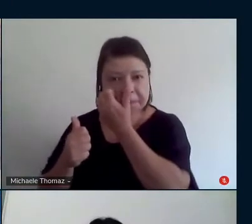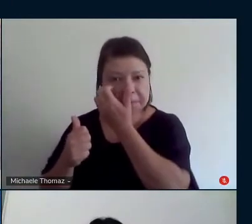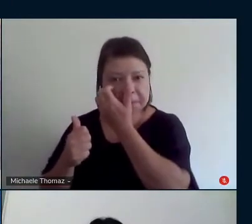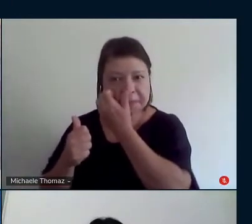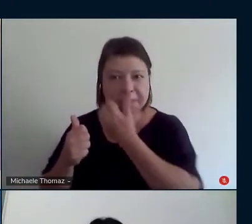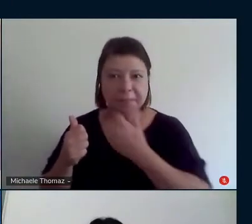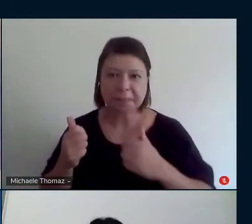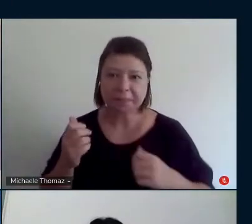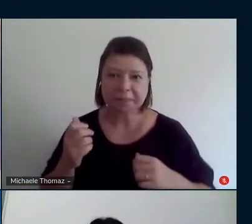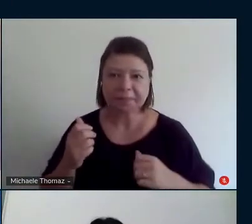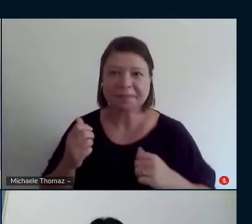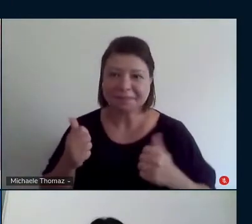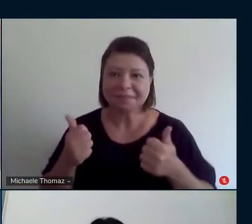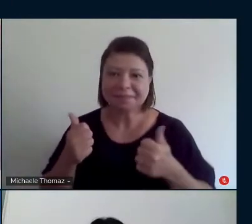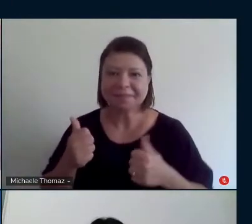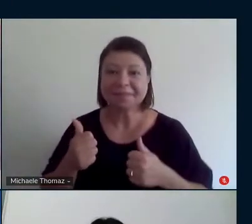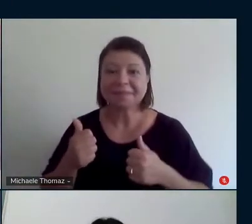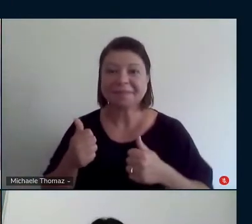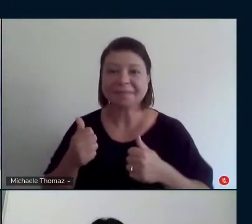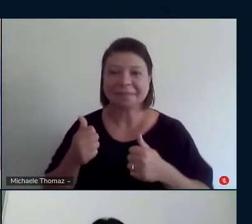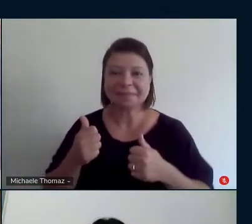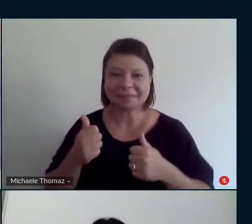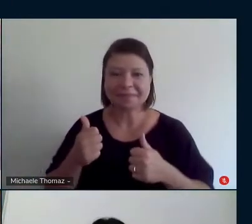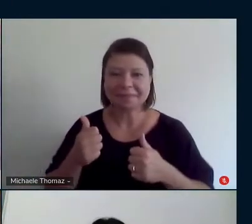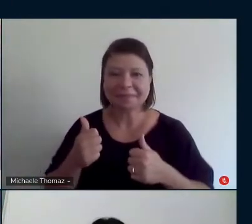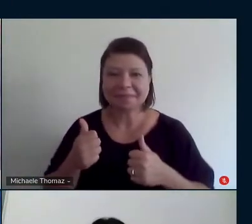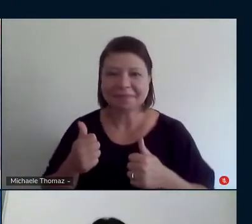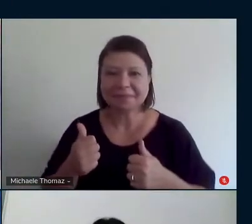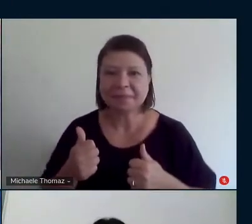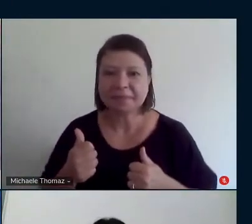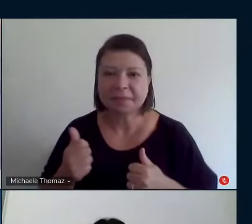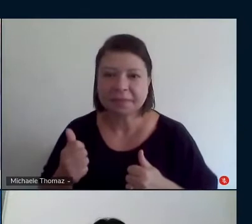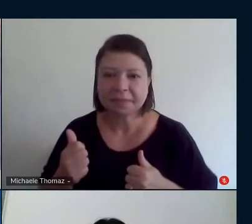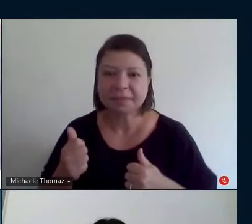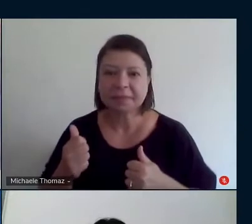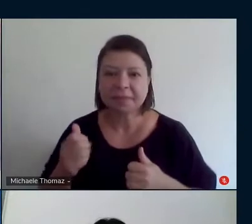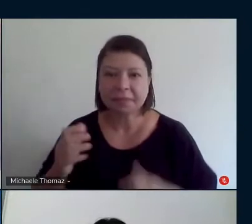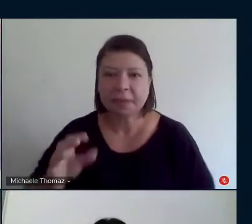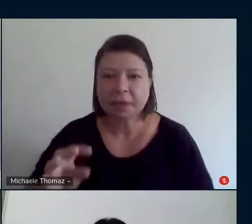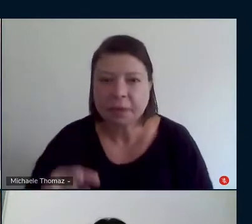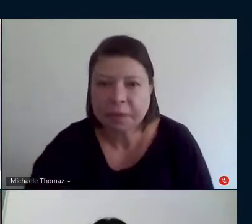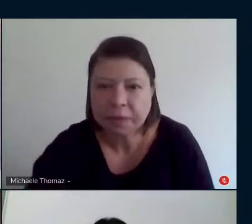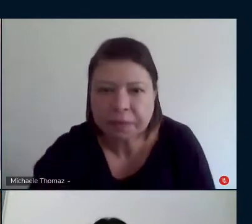E aí a Tatiane vai comentar quer traduzir, Michele?